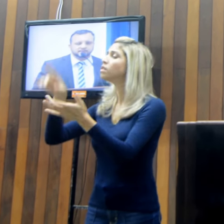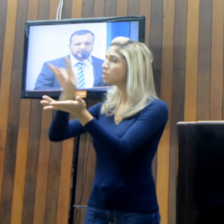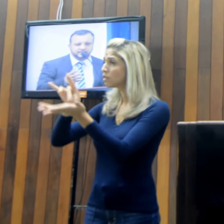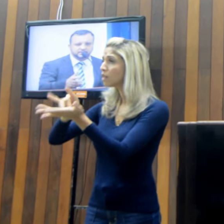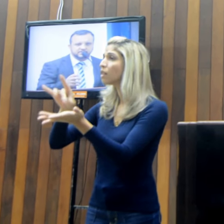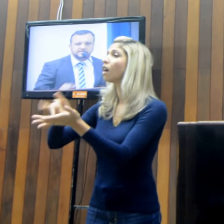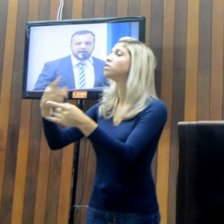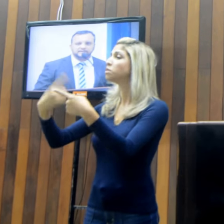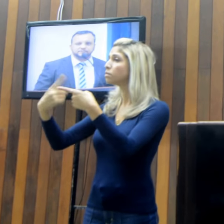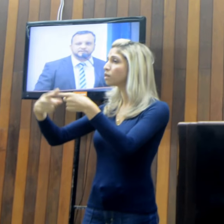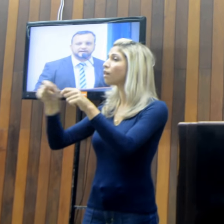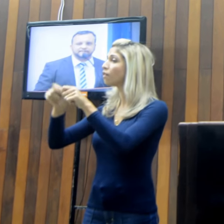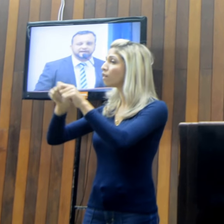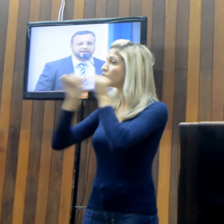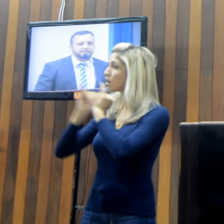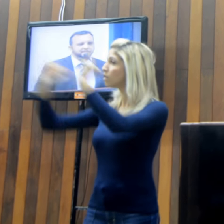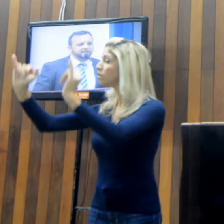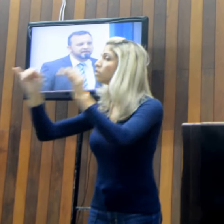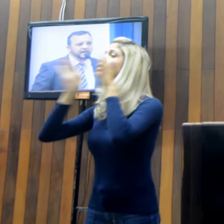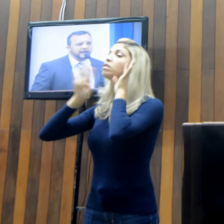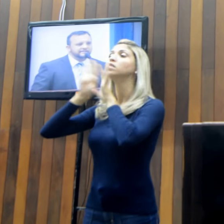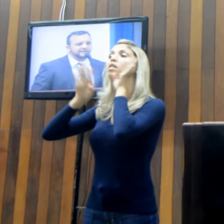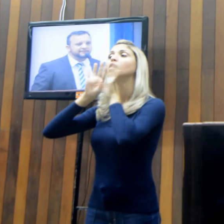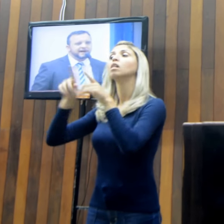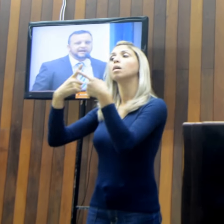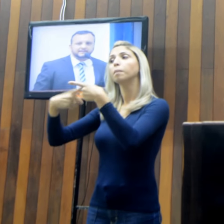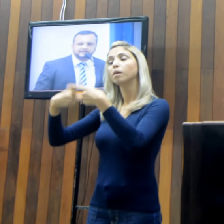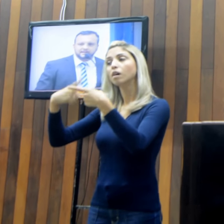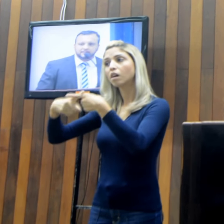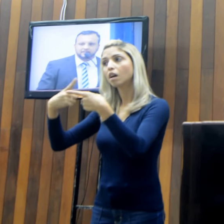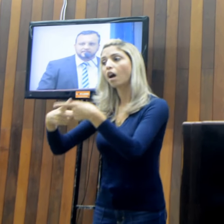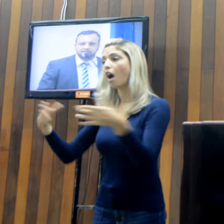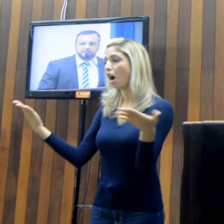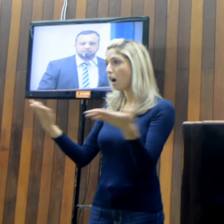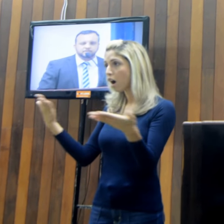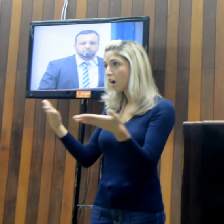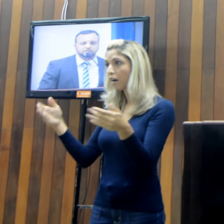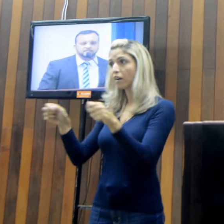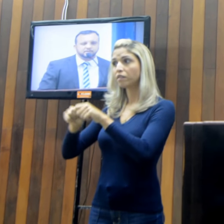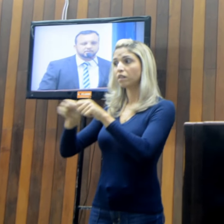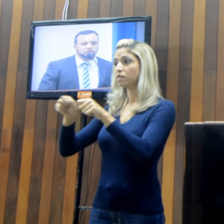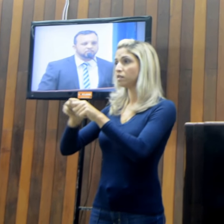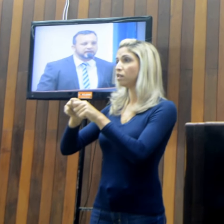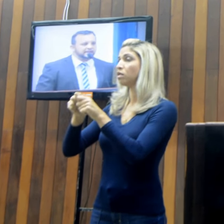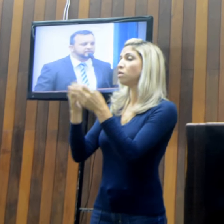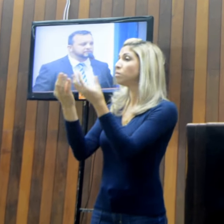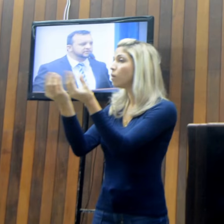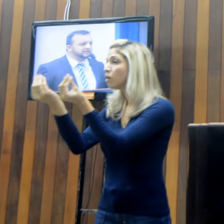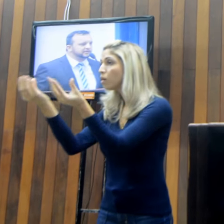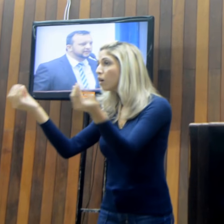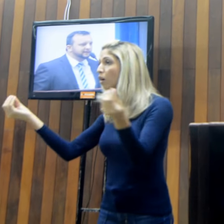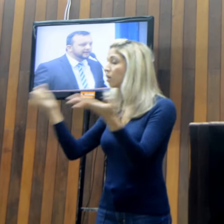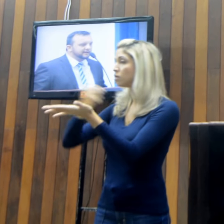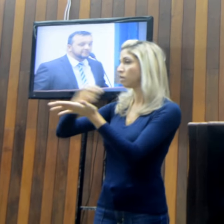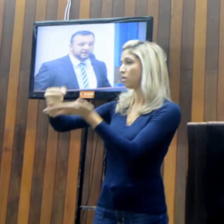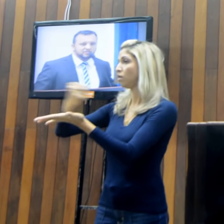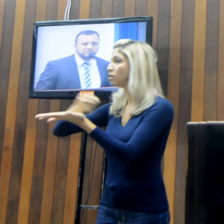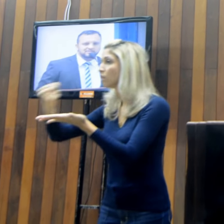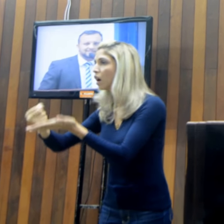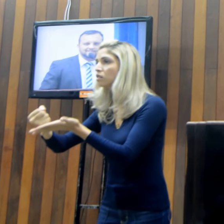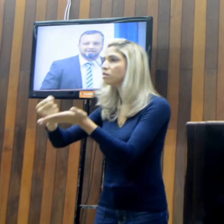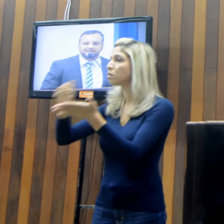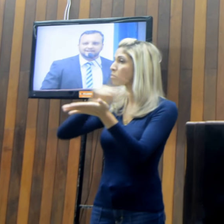denúncia nas redes sociais, que se refere a essa farra que está acontecendo de distribuição de contratos em